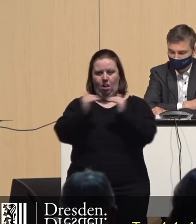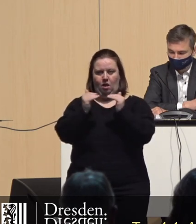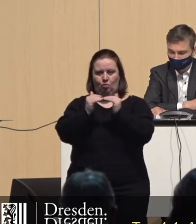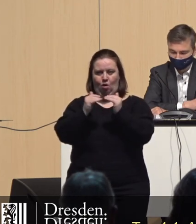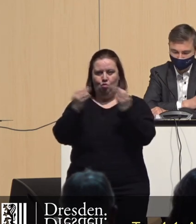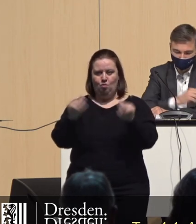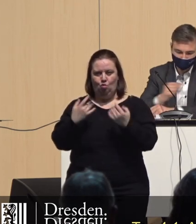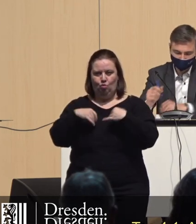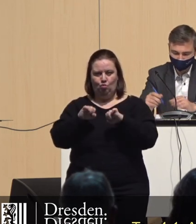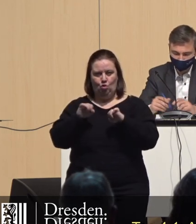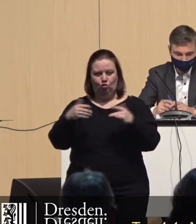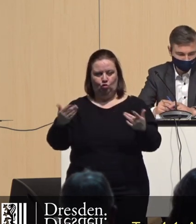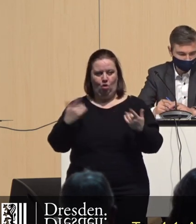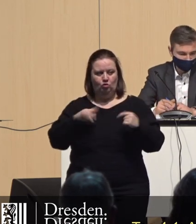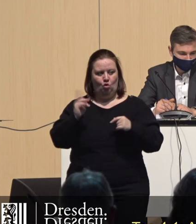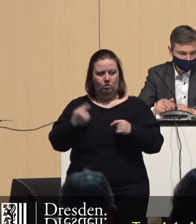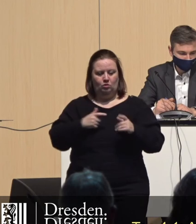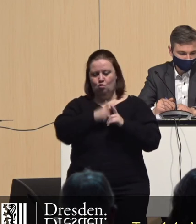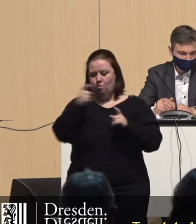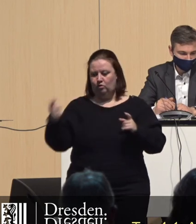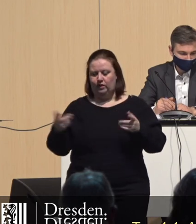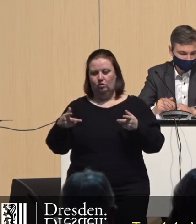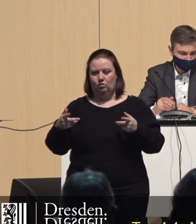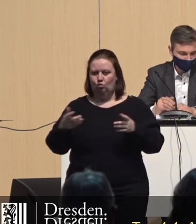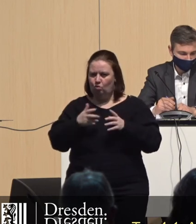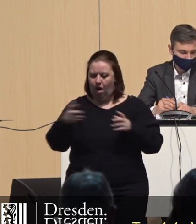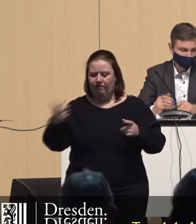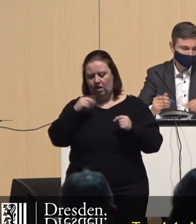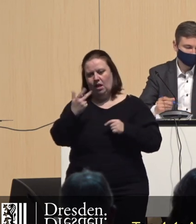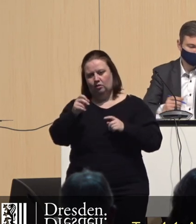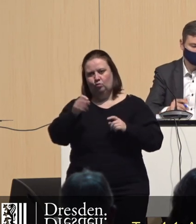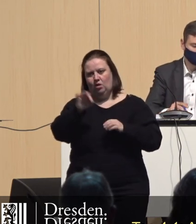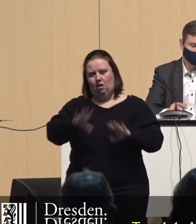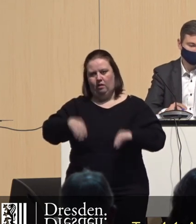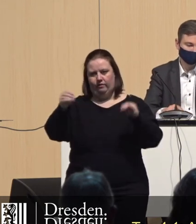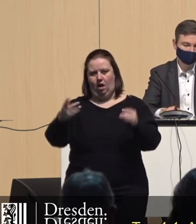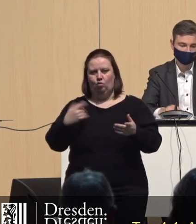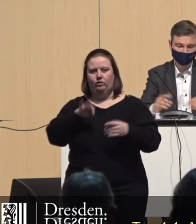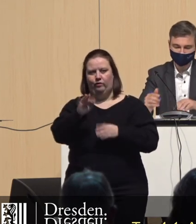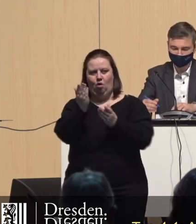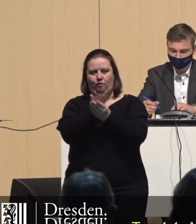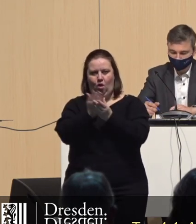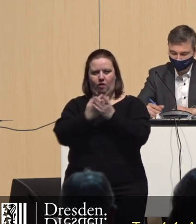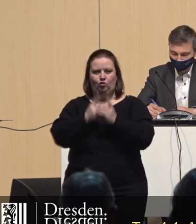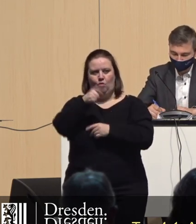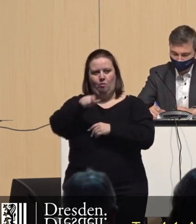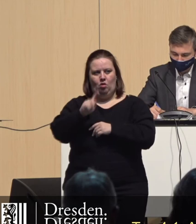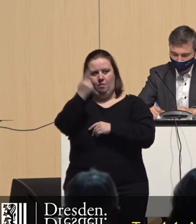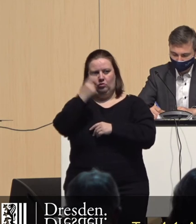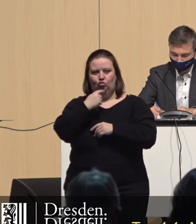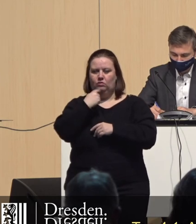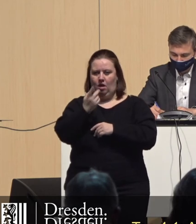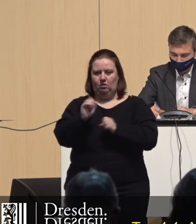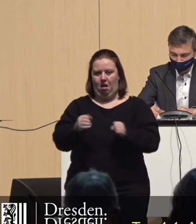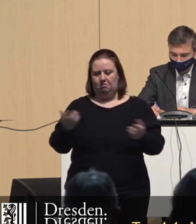Gleichbehandlung zu ermöglichen. Ansonsten ist es die Übergangsfrist zu lang. Wir wollen endlich mal mit dem 30 Prozent anfangen. Und für die Vorlage des Oberbürgermeisters kann ich schon mal